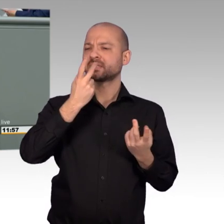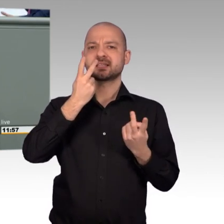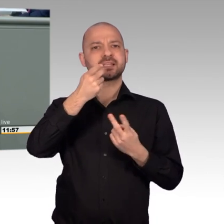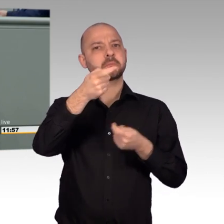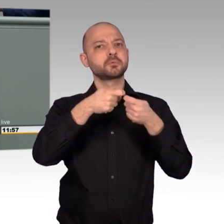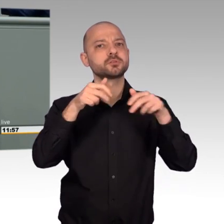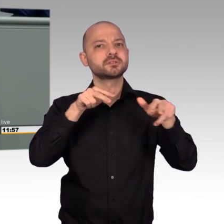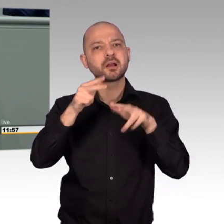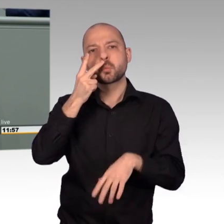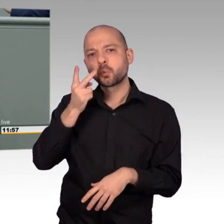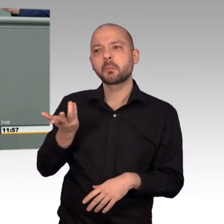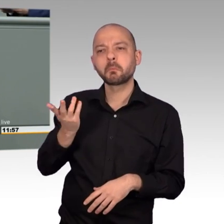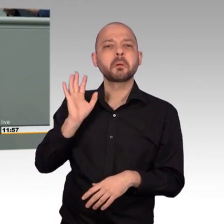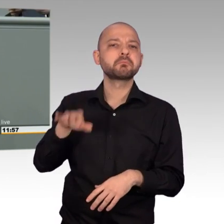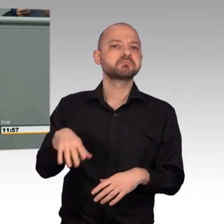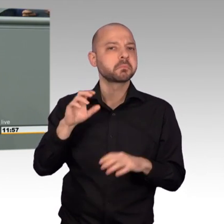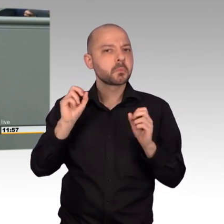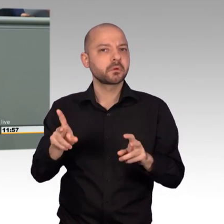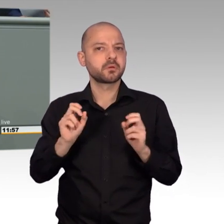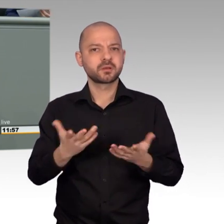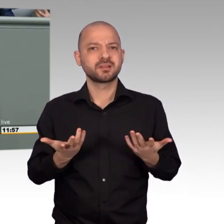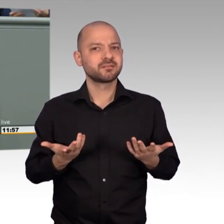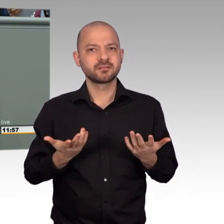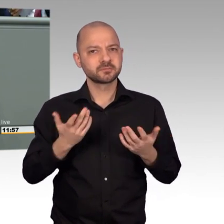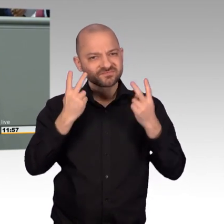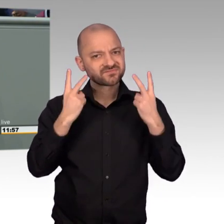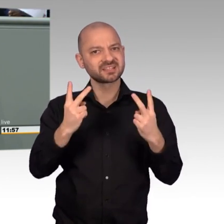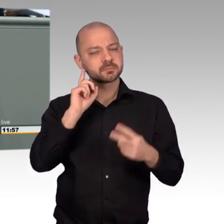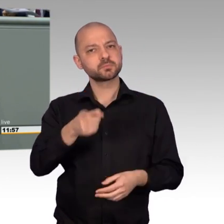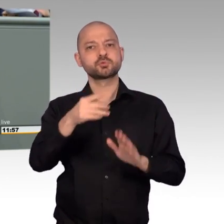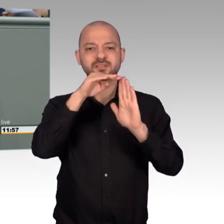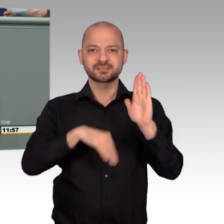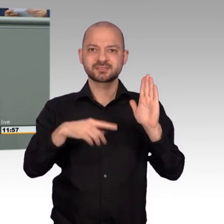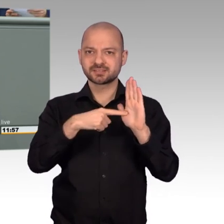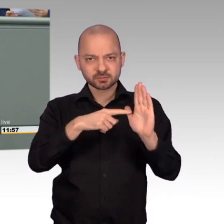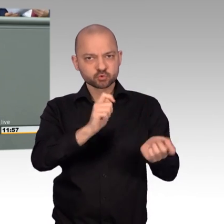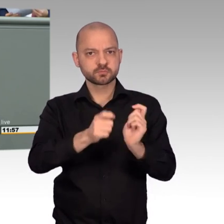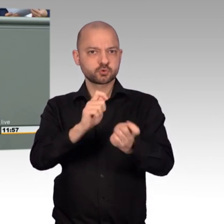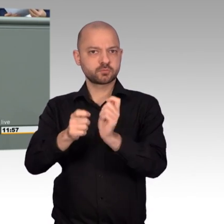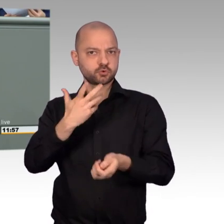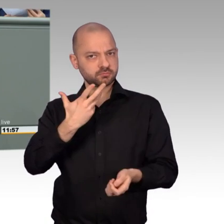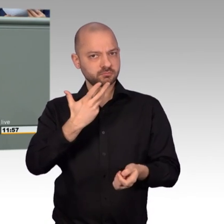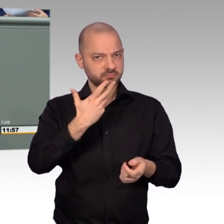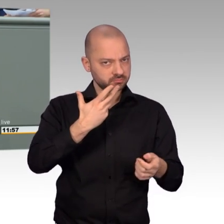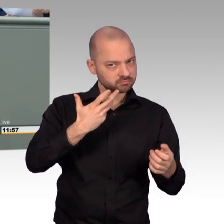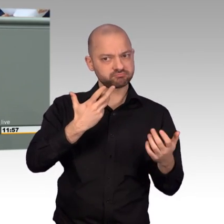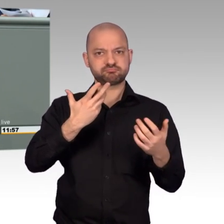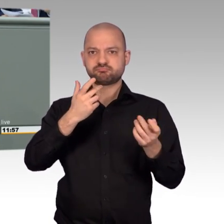Und leider ist das ja auch nicht das einzige Beispiel in dieser schwierigen Region, wo Sie die Gewinninteressen von deutschen Rüstungsunternehmen